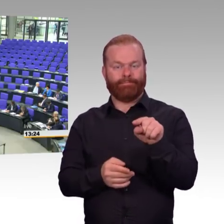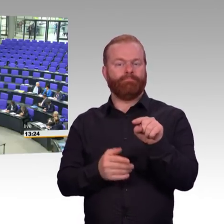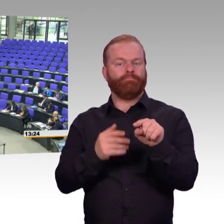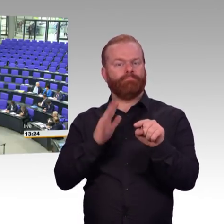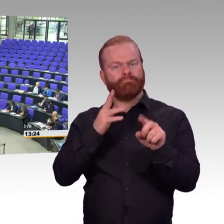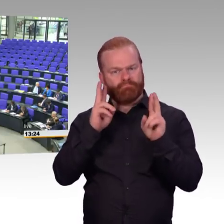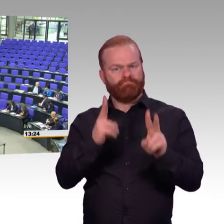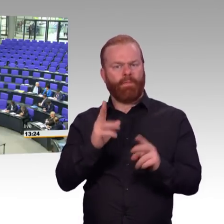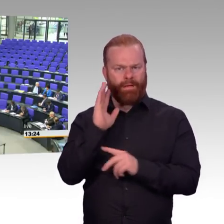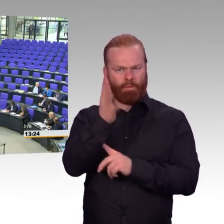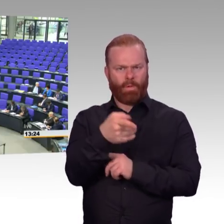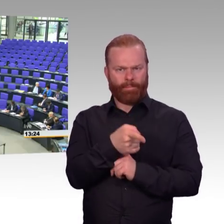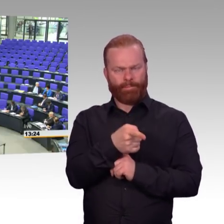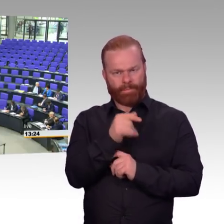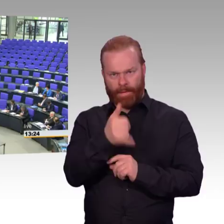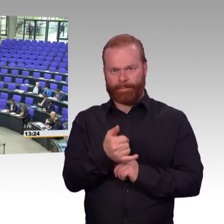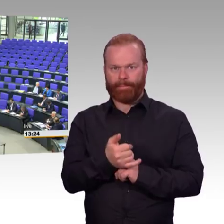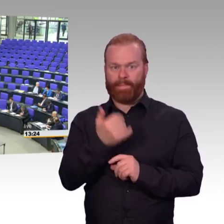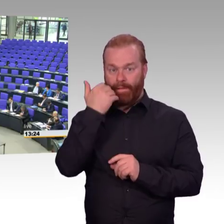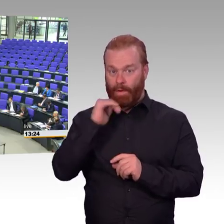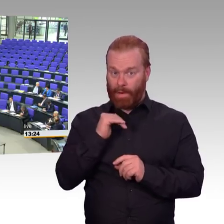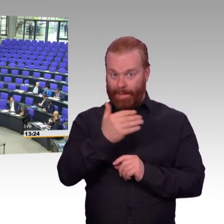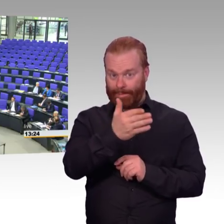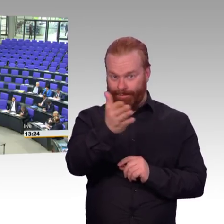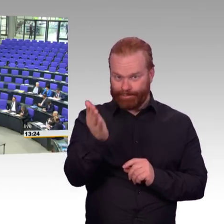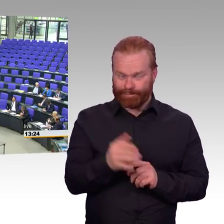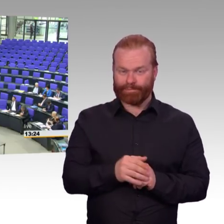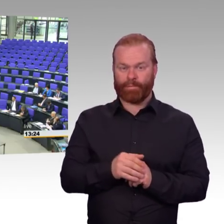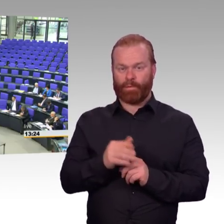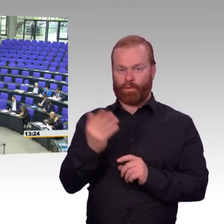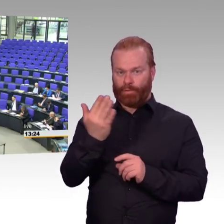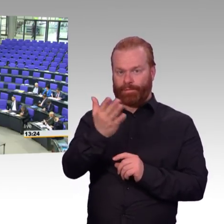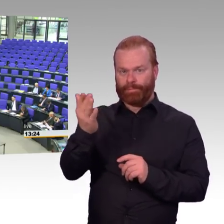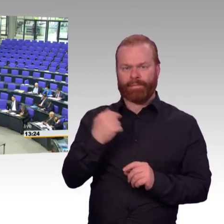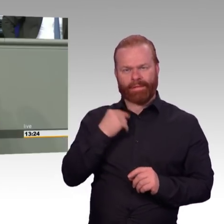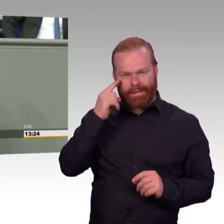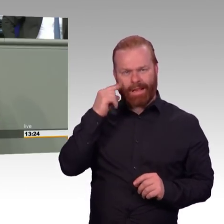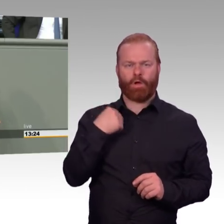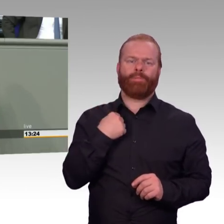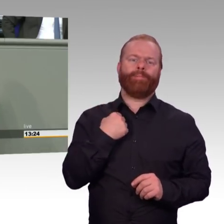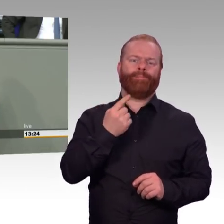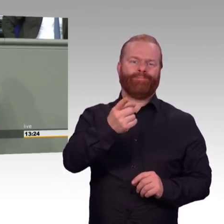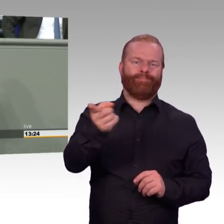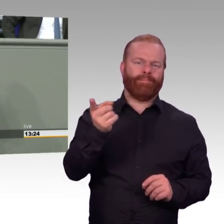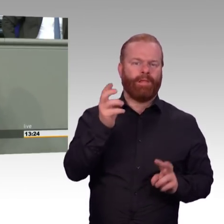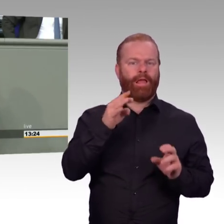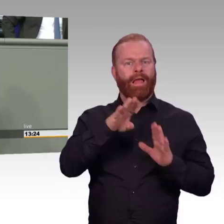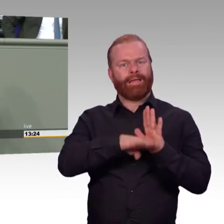Gesetzesentwurf viel Arbeit gehabt. Und dafür gebührt Ihnen Respekt. Ich weiß, dass Greenpeace einen Gesetzesentwurf gemacht hat. Und das ist nicht das